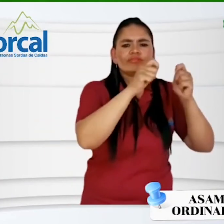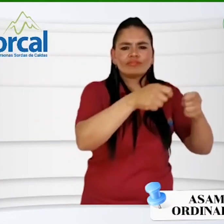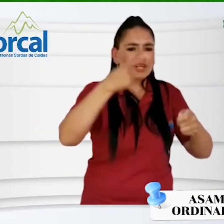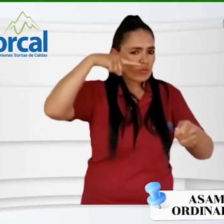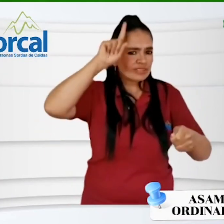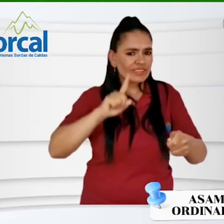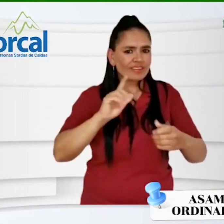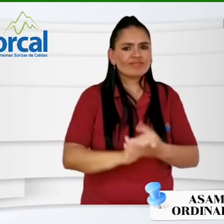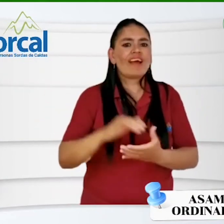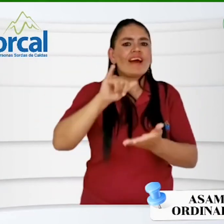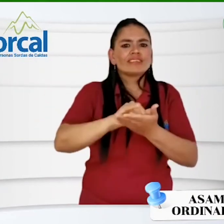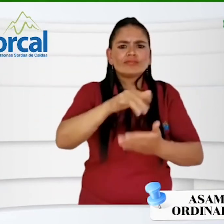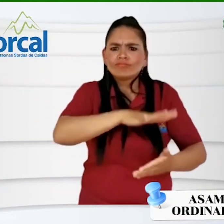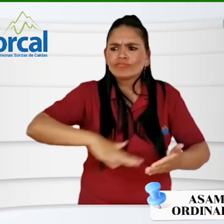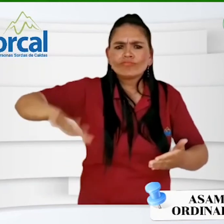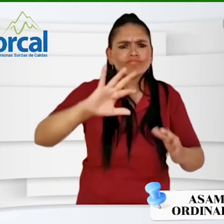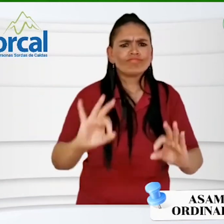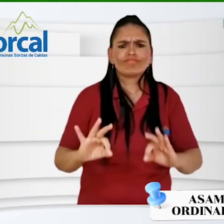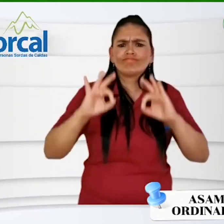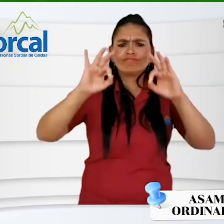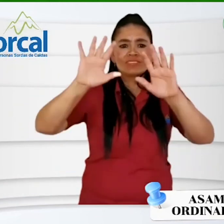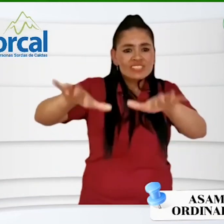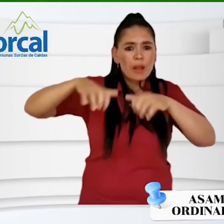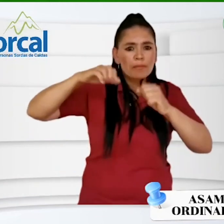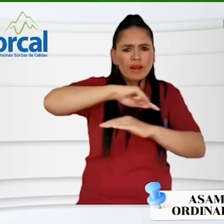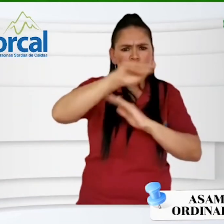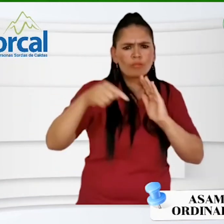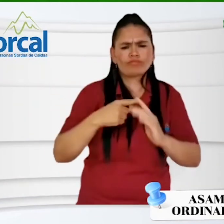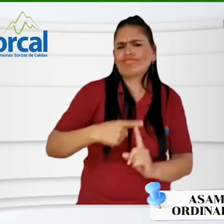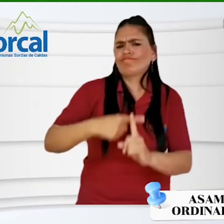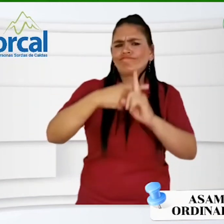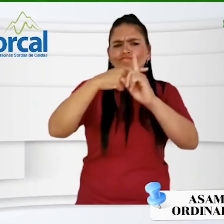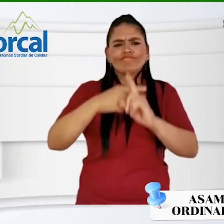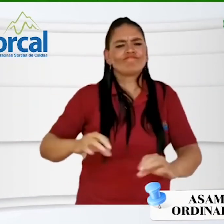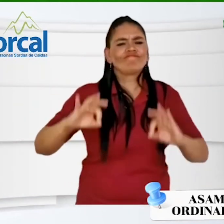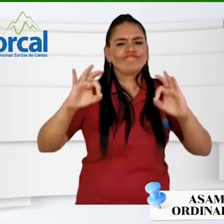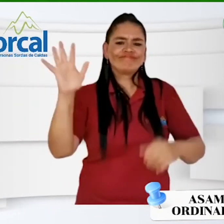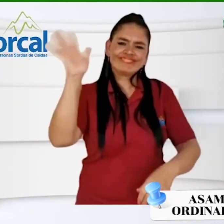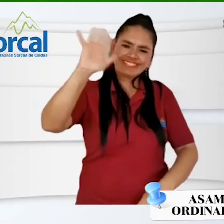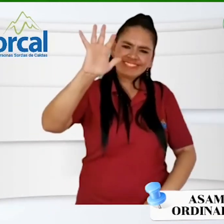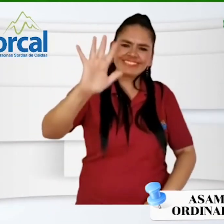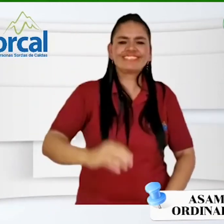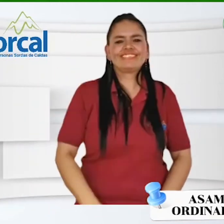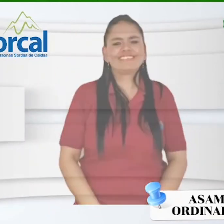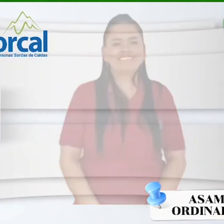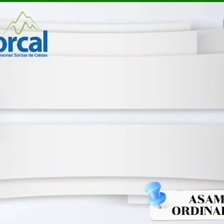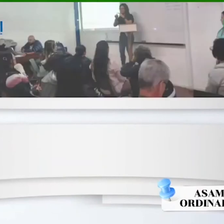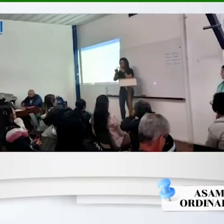Podemos decir que en términos generales fue muy positiva la asamblea. Y esa es la información que tenemos. Hasta pronto.